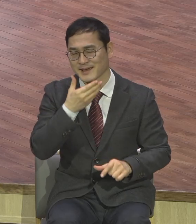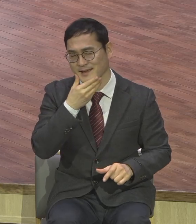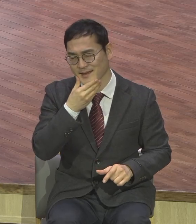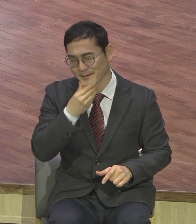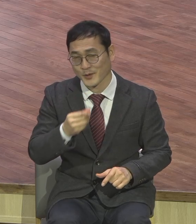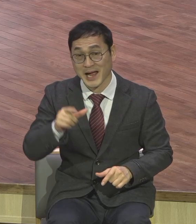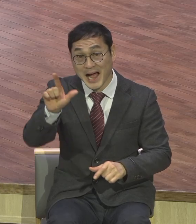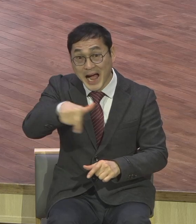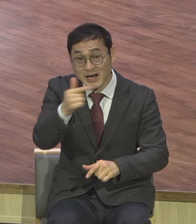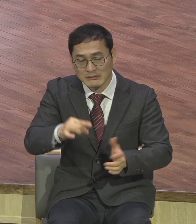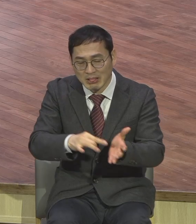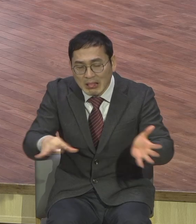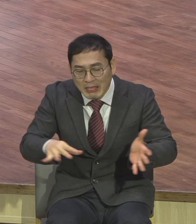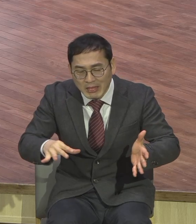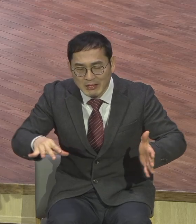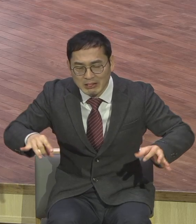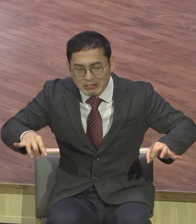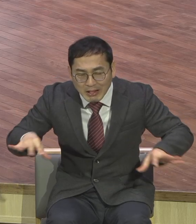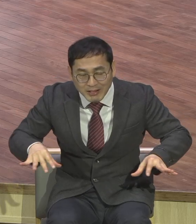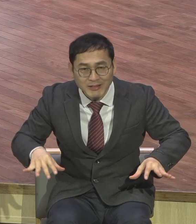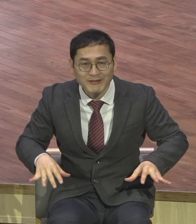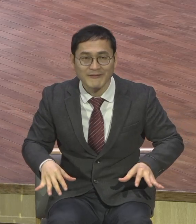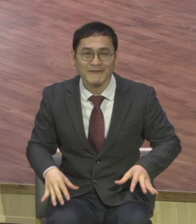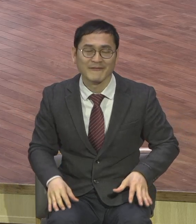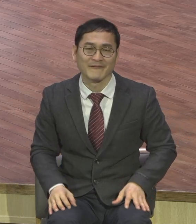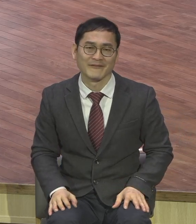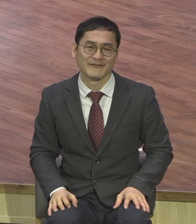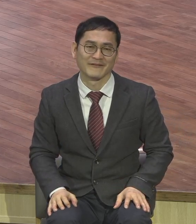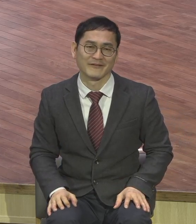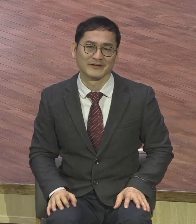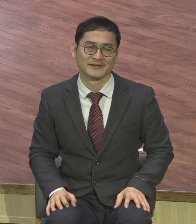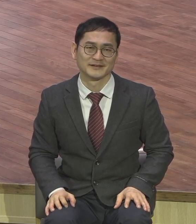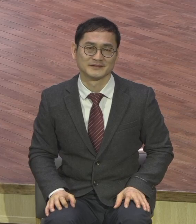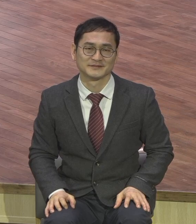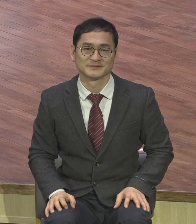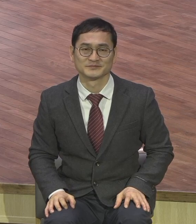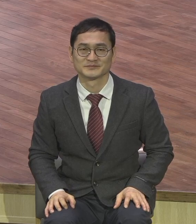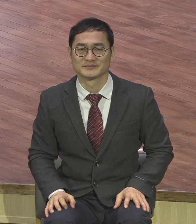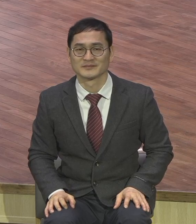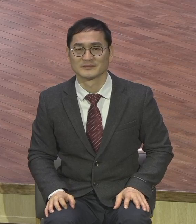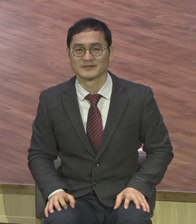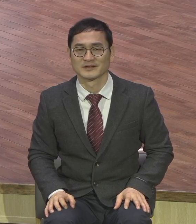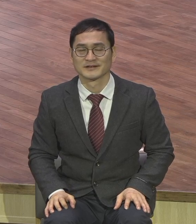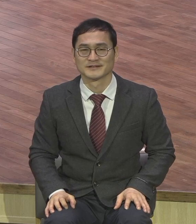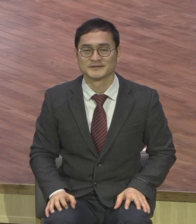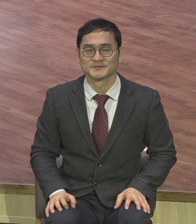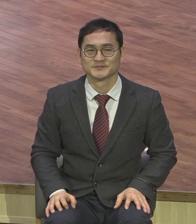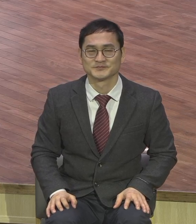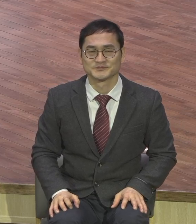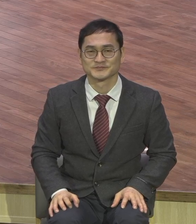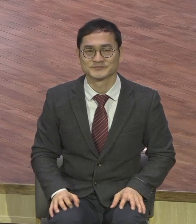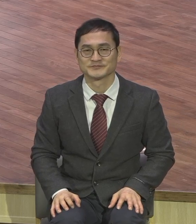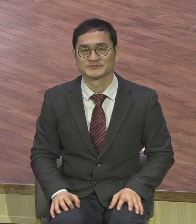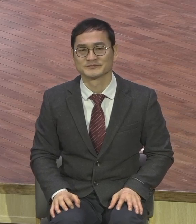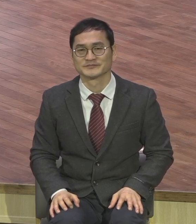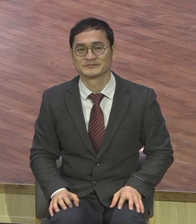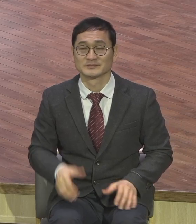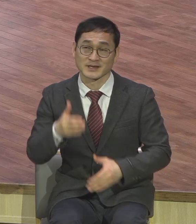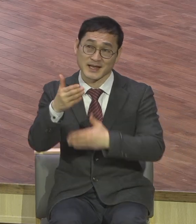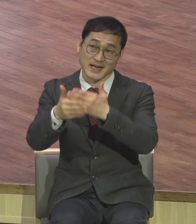짧아 너무 감격했어 이 보금을 누릴 시간이 너무 아까워 하나님과 소통이 되는 사람들